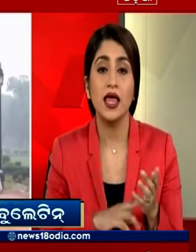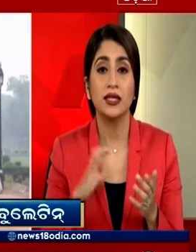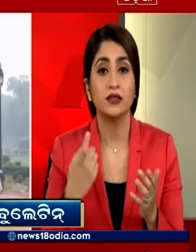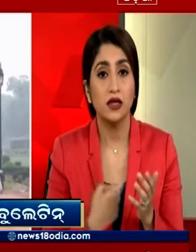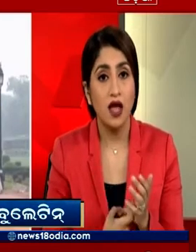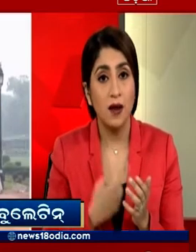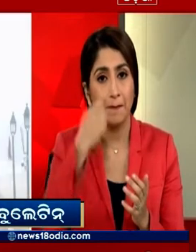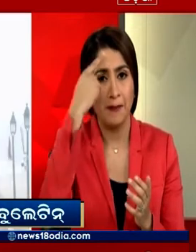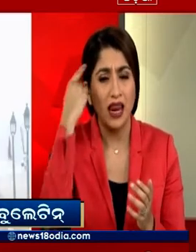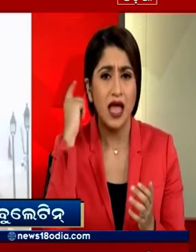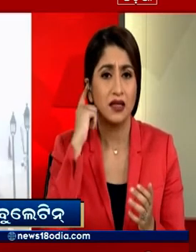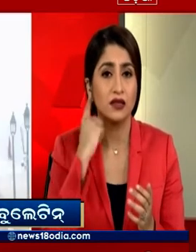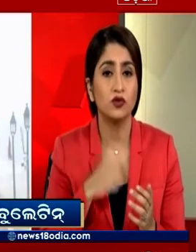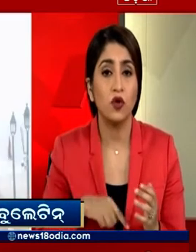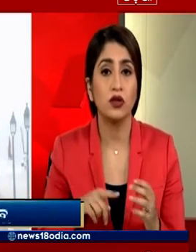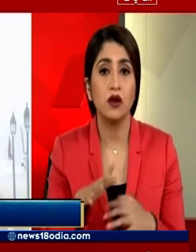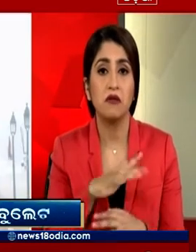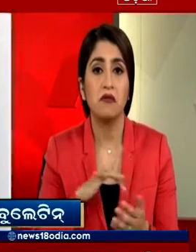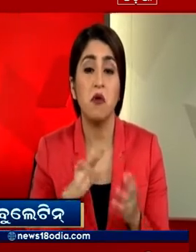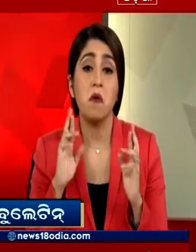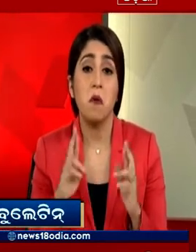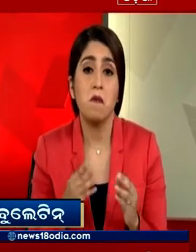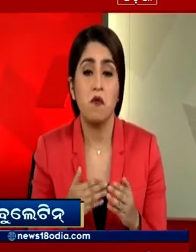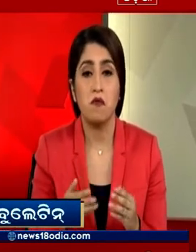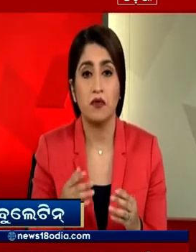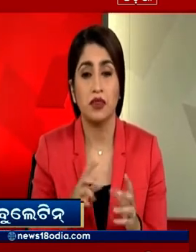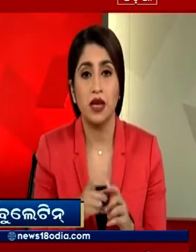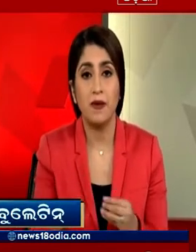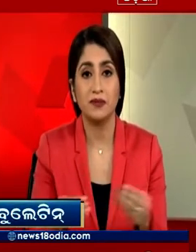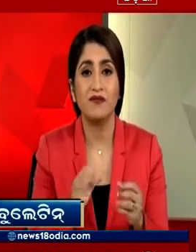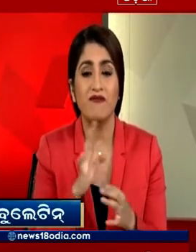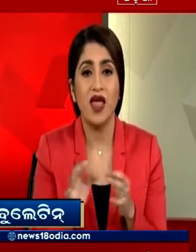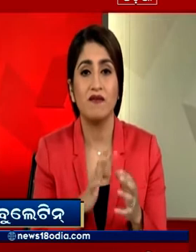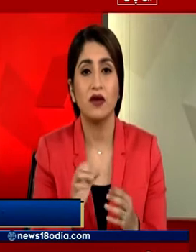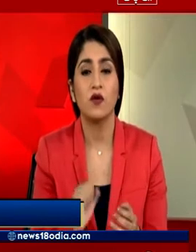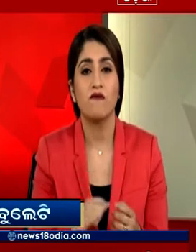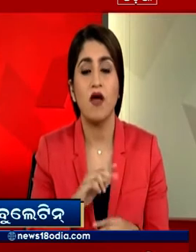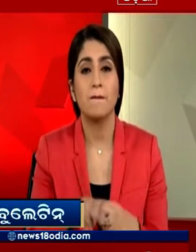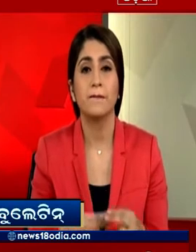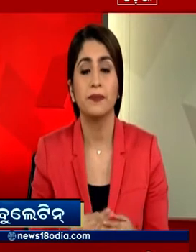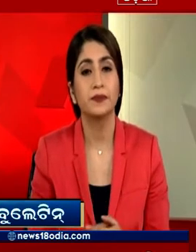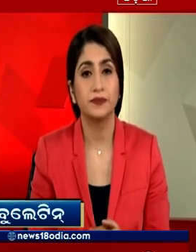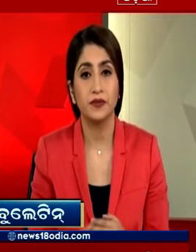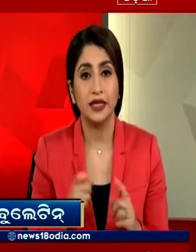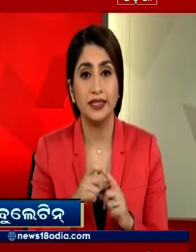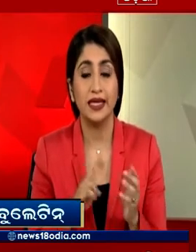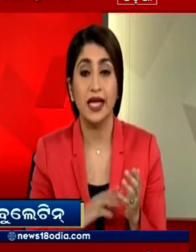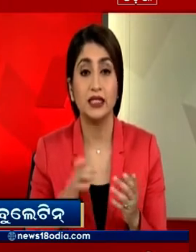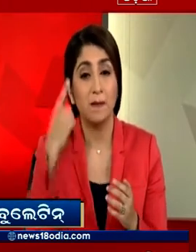में प्रदूशन की बढ़ी वजह आसपास के राज्यों में पराली जलना है दिली NCR में प्रदूशन